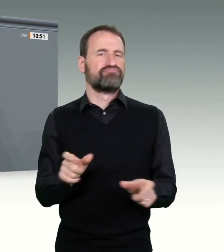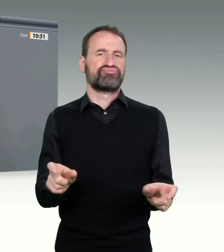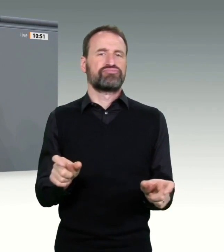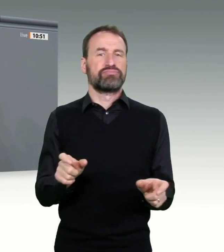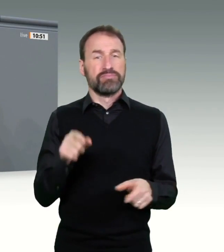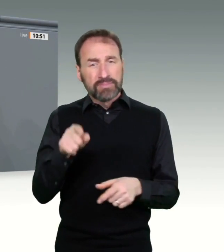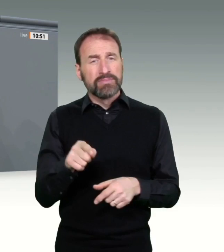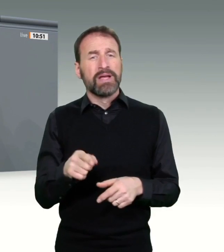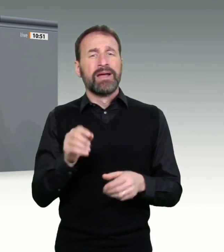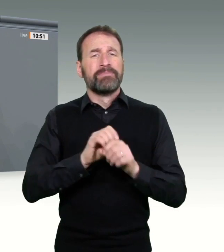2021,